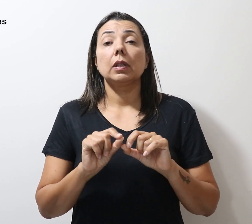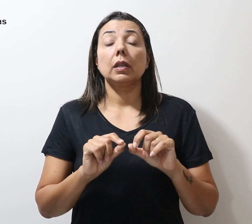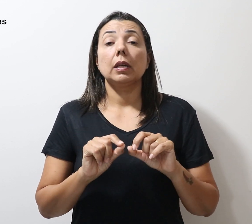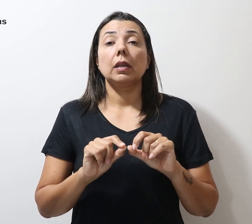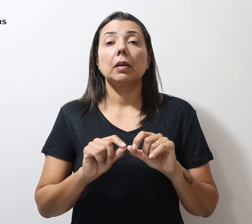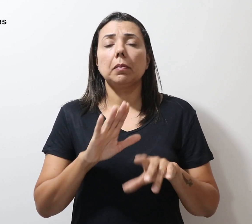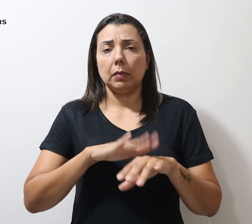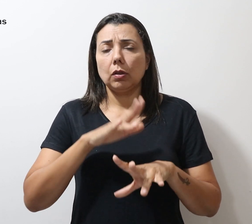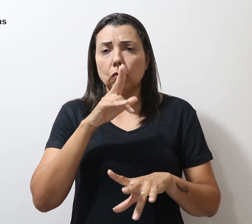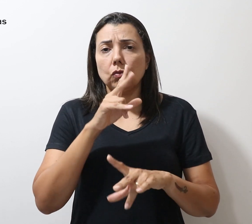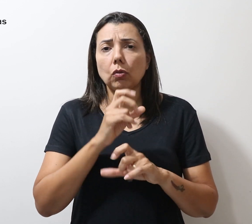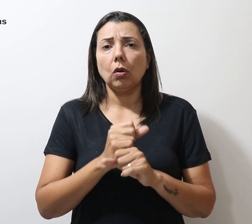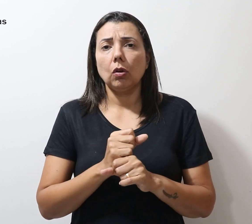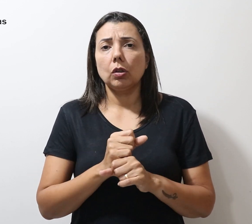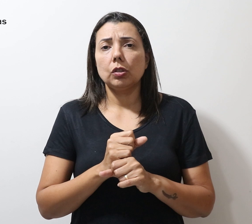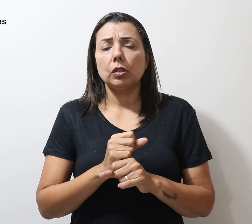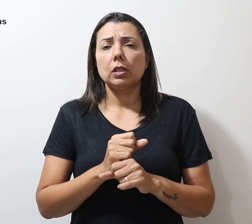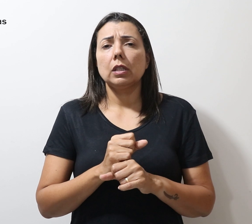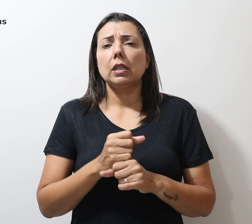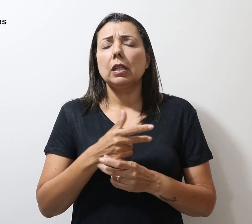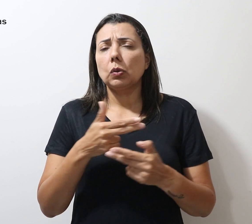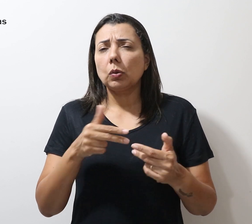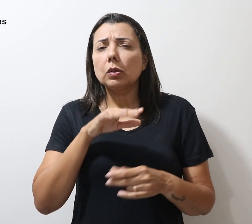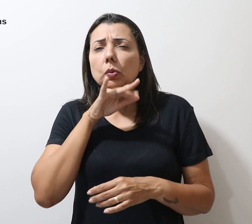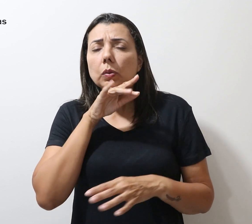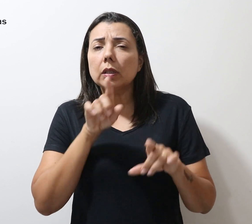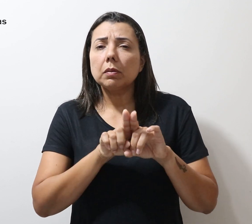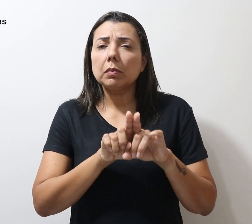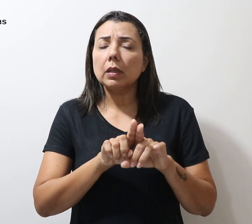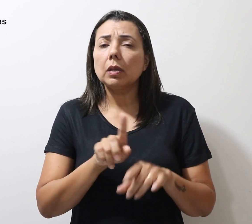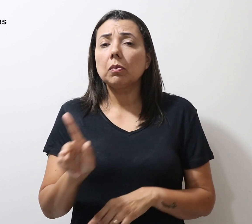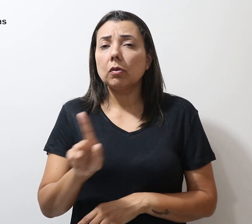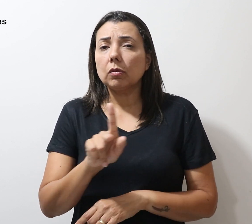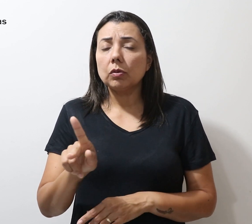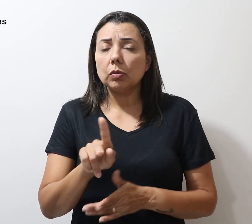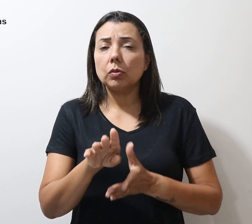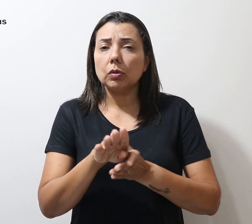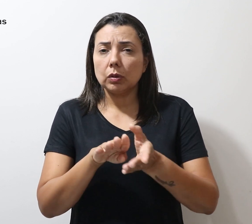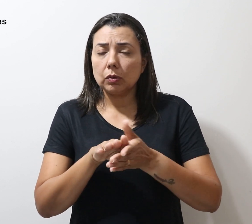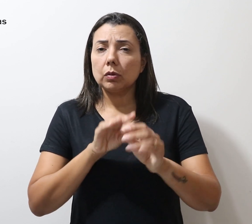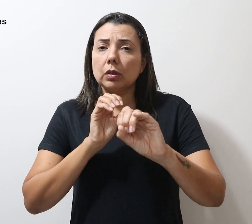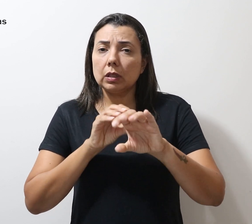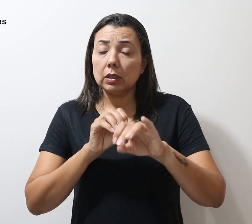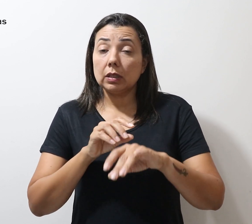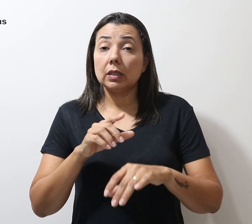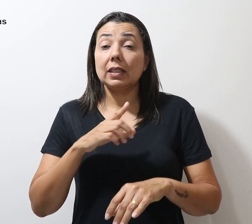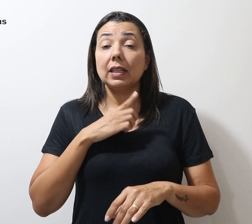rígidas. Entre as maldades, professoras e orientadoras educacionais terão aumento de